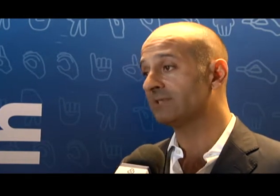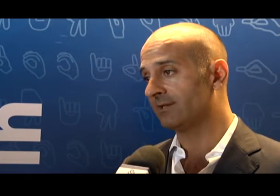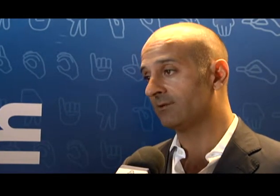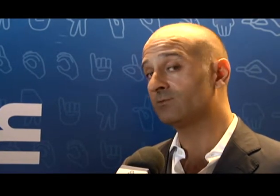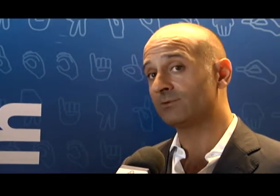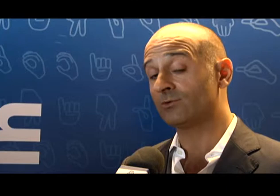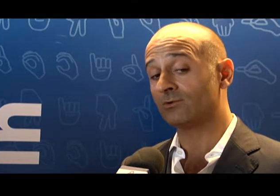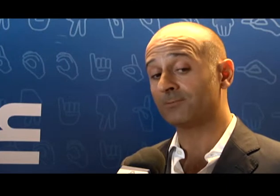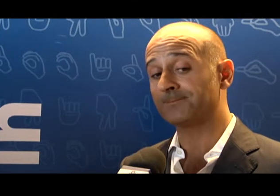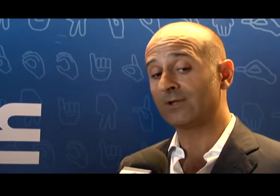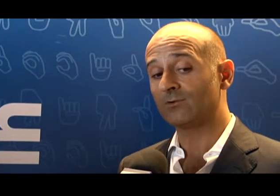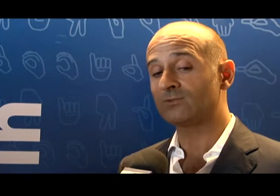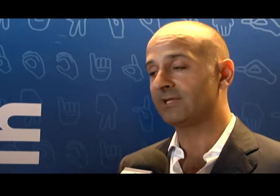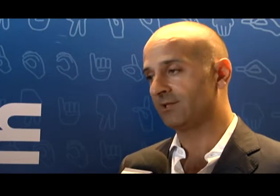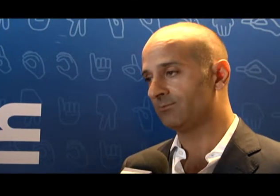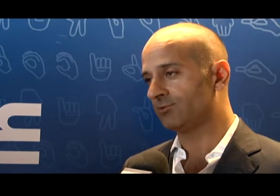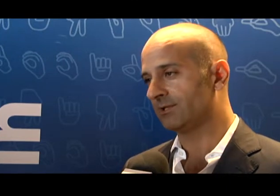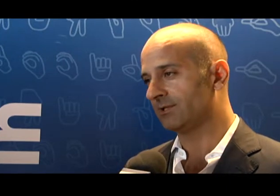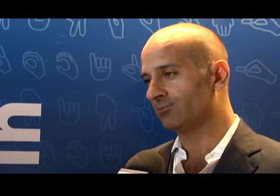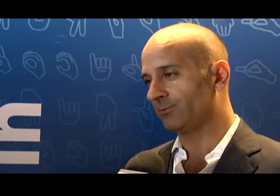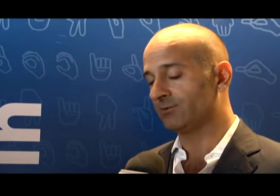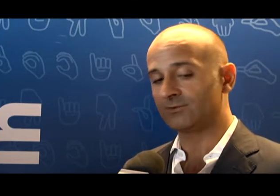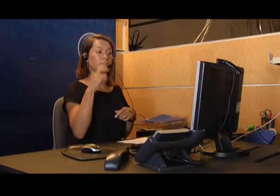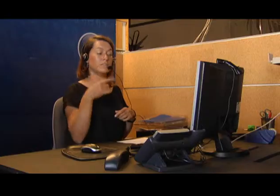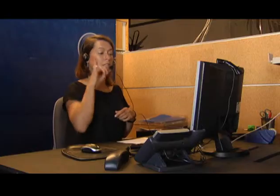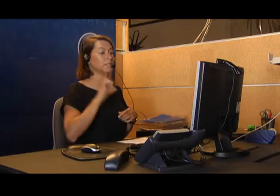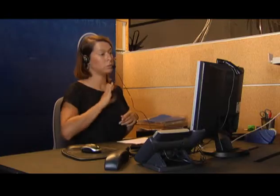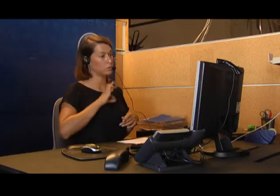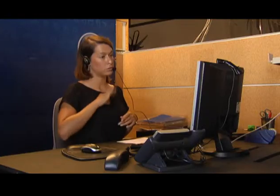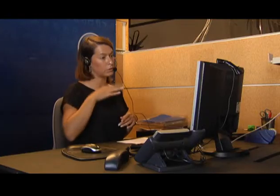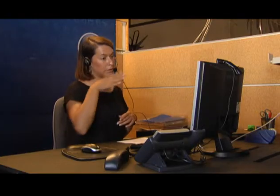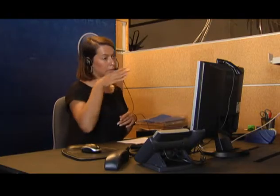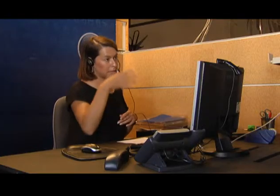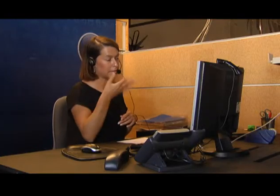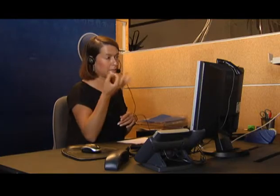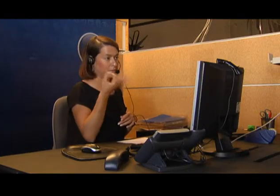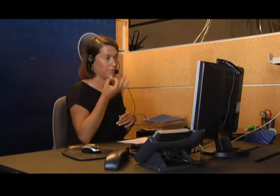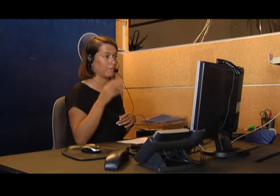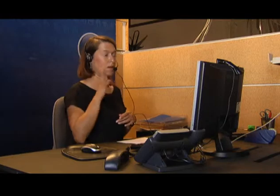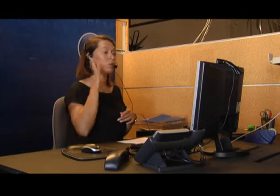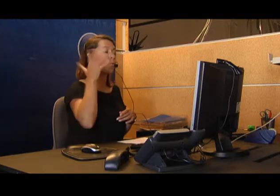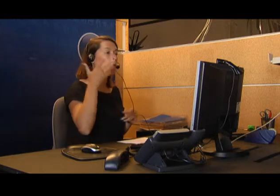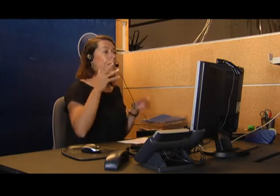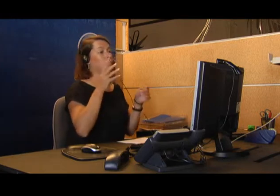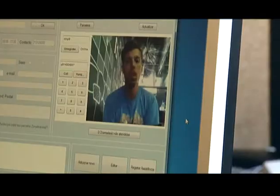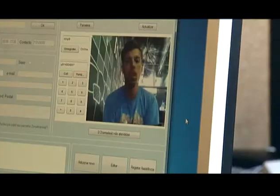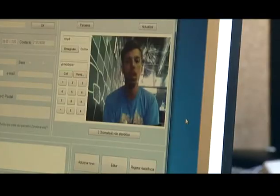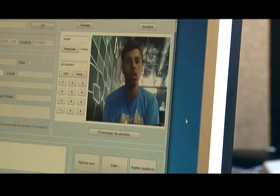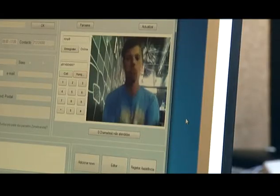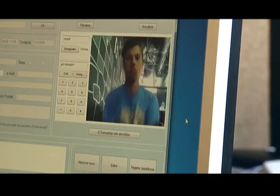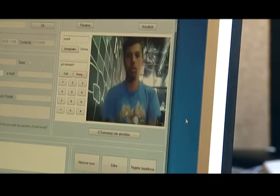surdo com um cêntimo por minuto. Com esta linha, vida do Pedro ficou